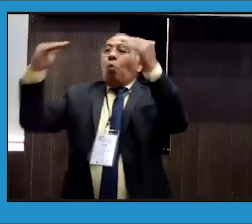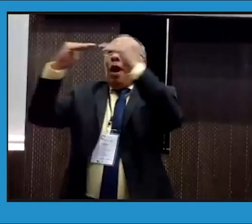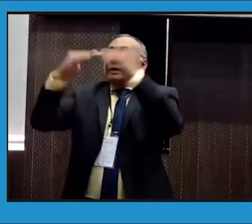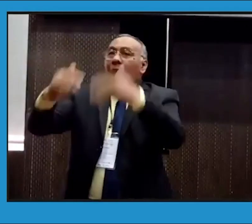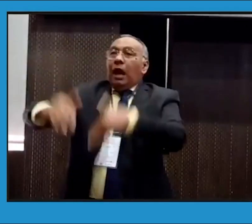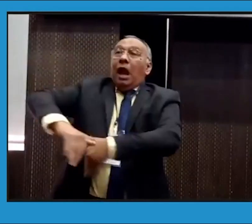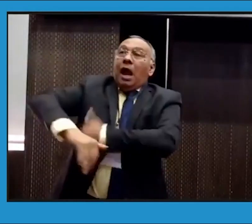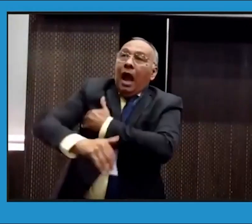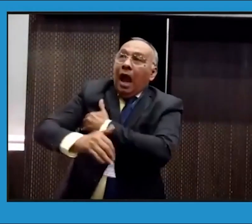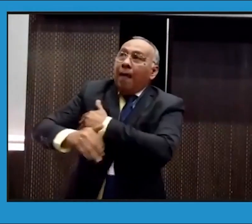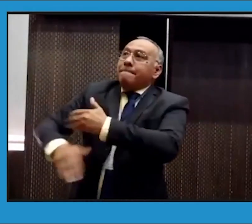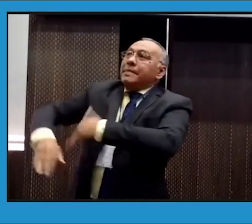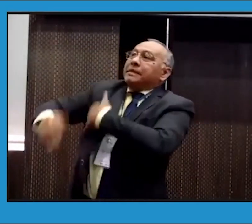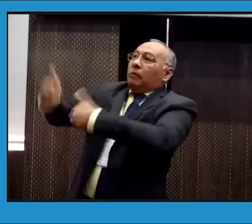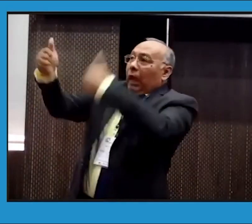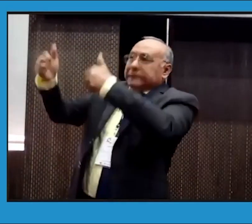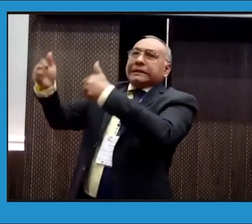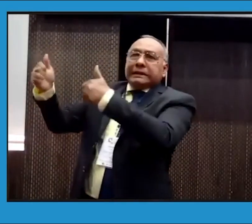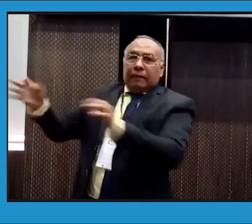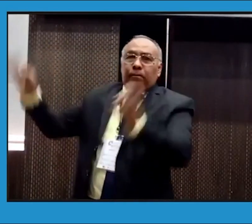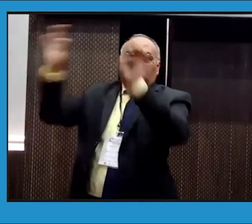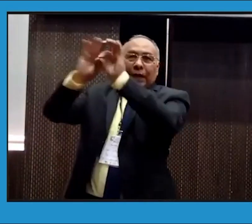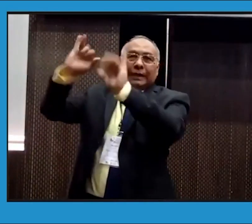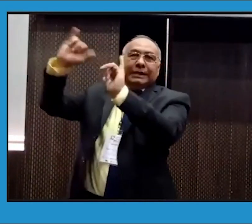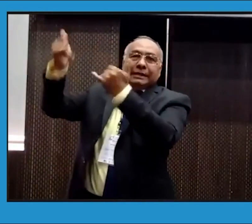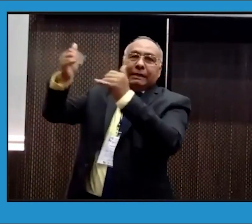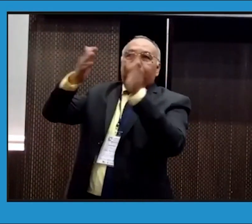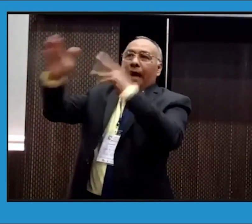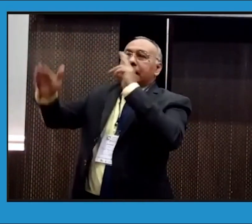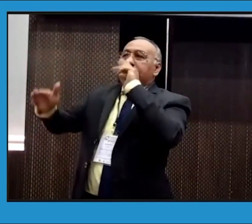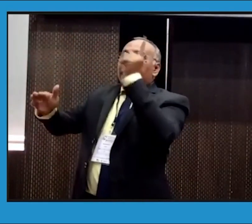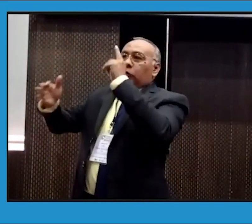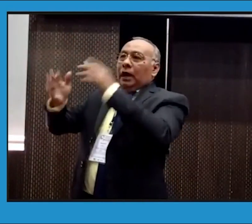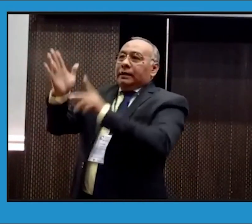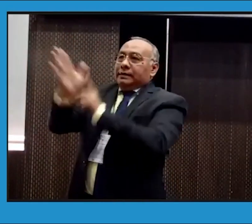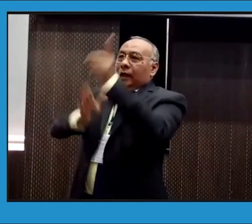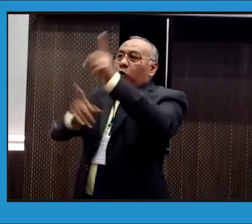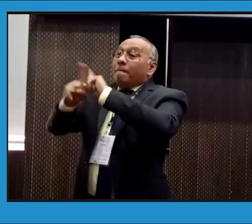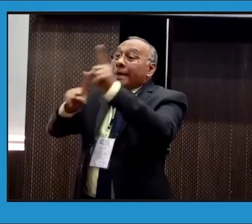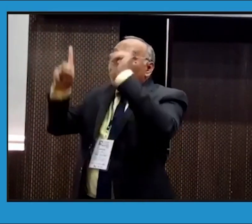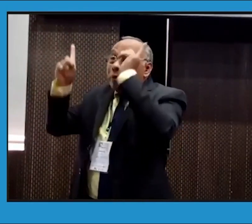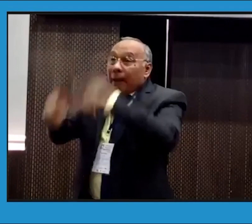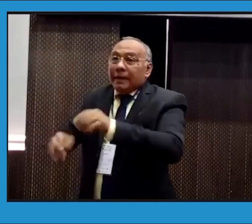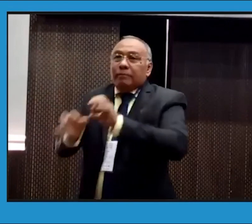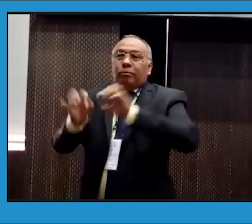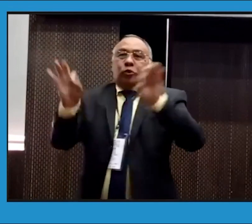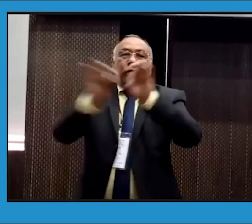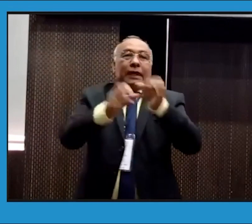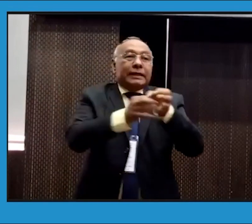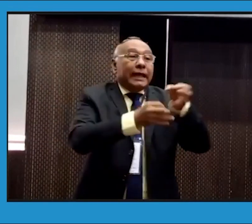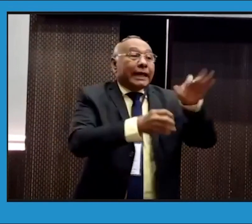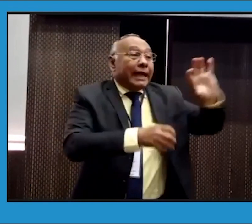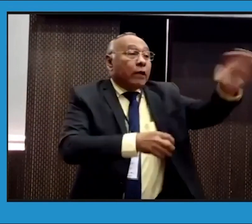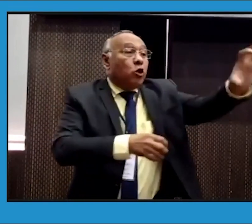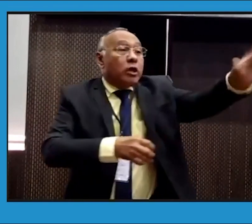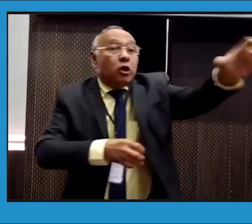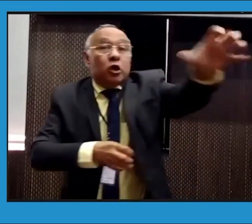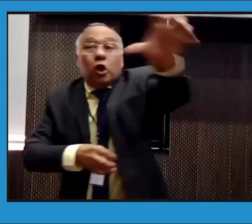región. Porque, bueno, tenemos el Ministerio de la Igualdad. Claro que sí, es de suma importancia para el plan de desarrollo, pero también en las